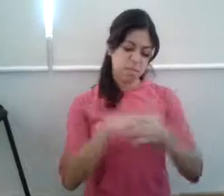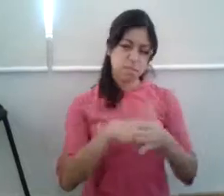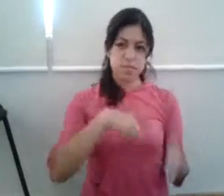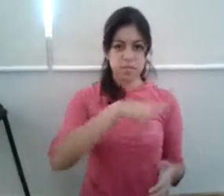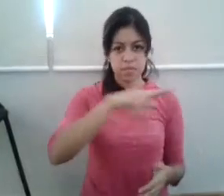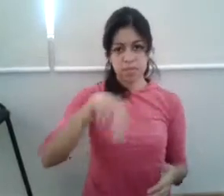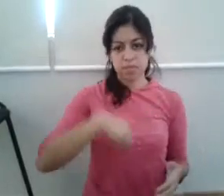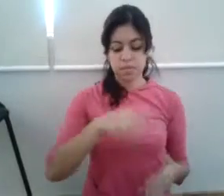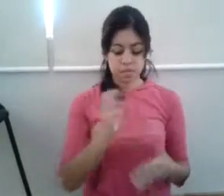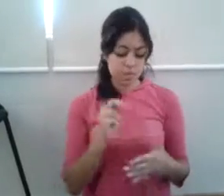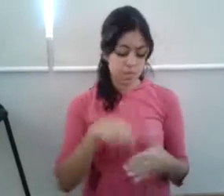qué,